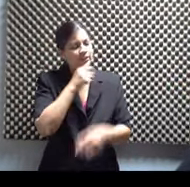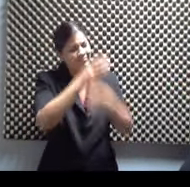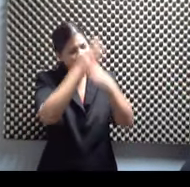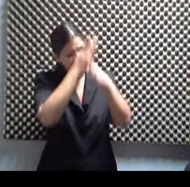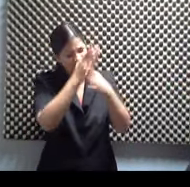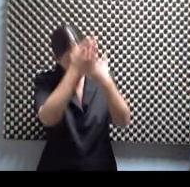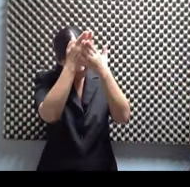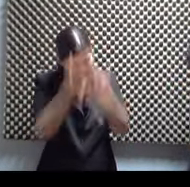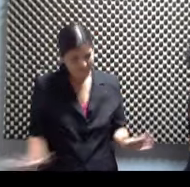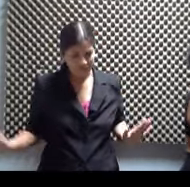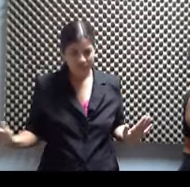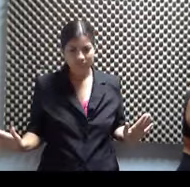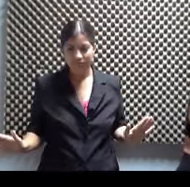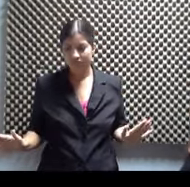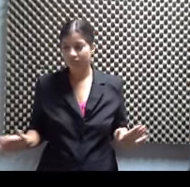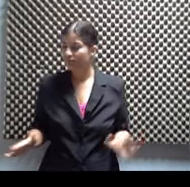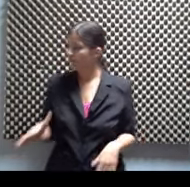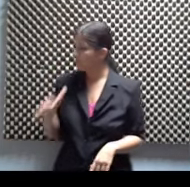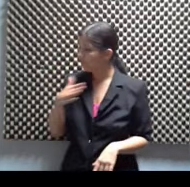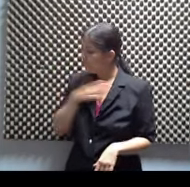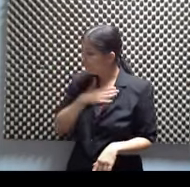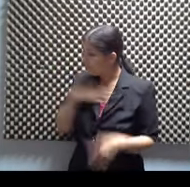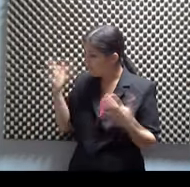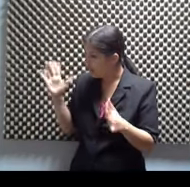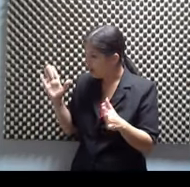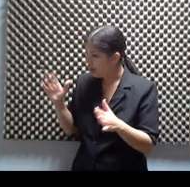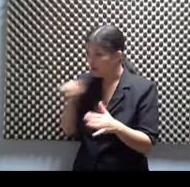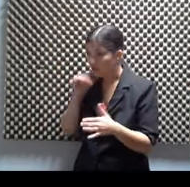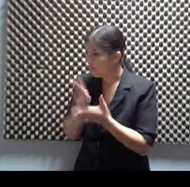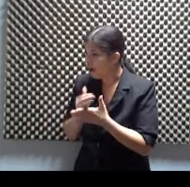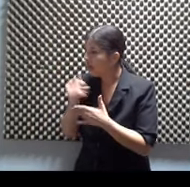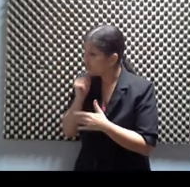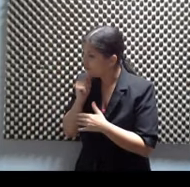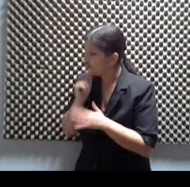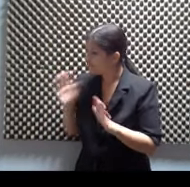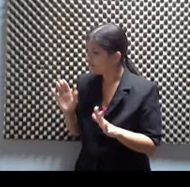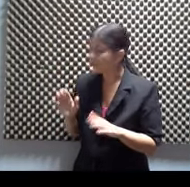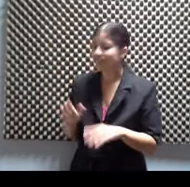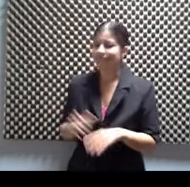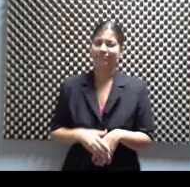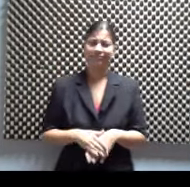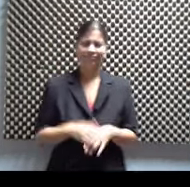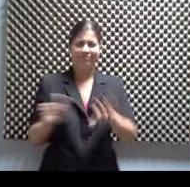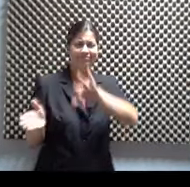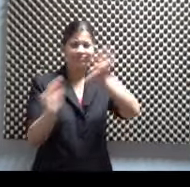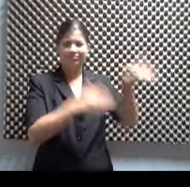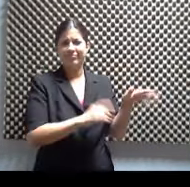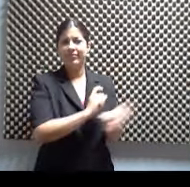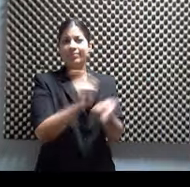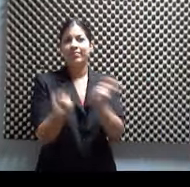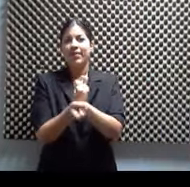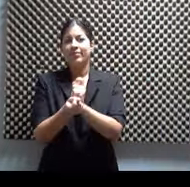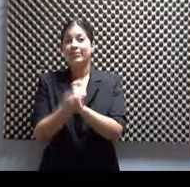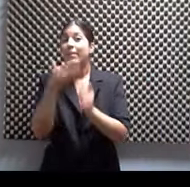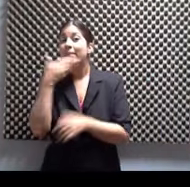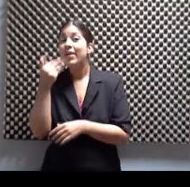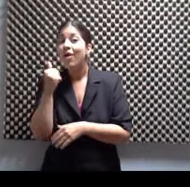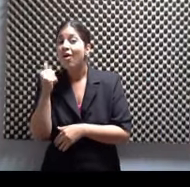Voy a perder la tablet. Baby, relax, no hagas mucho, no pierdas la tablet. Dale, sal de esa tablet y cambia una mejor con AT&T. Para